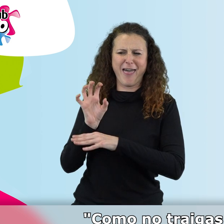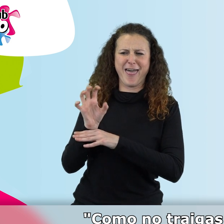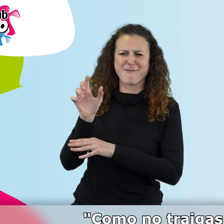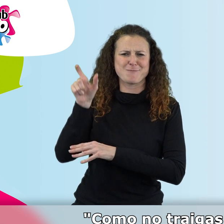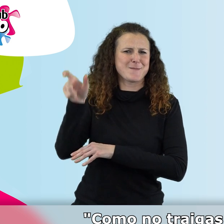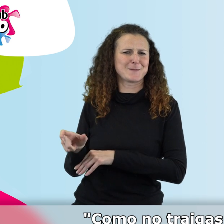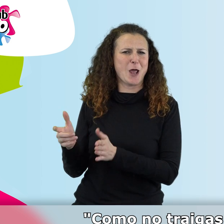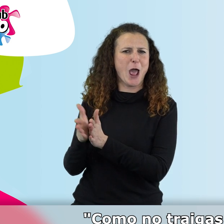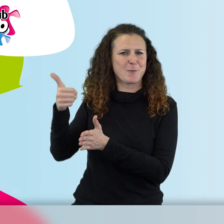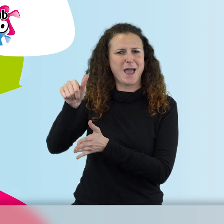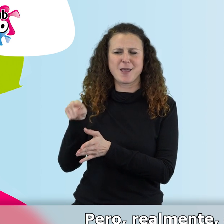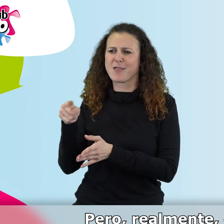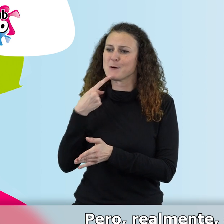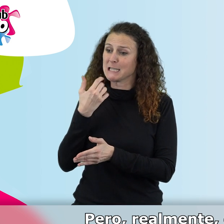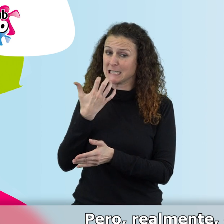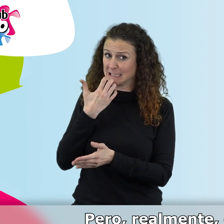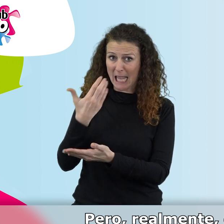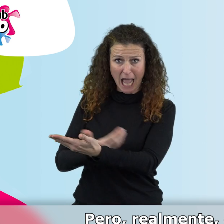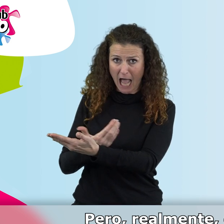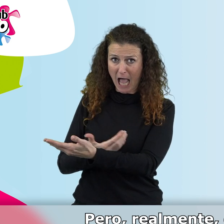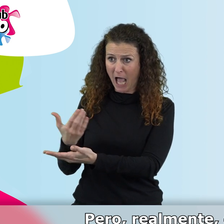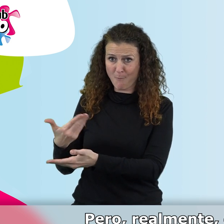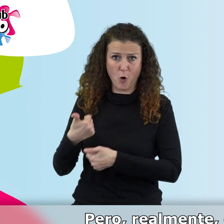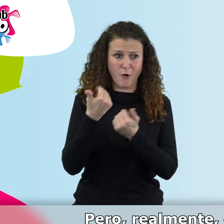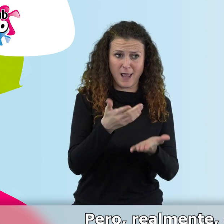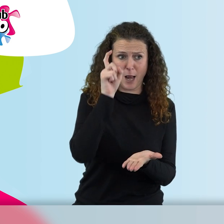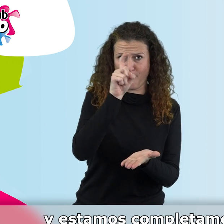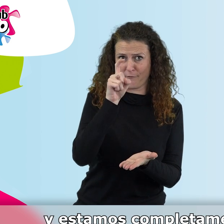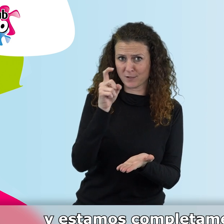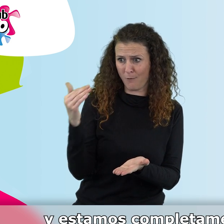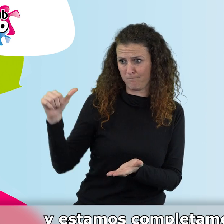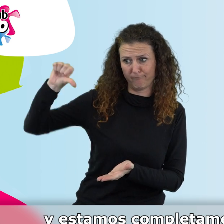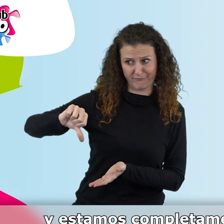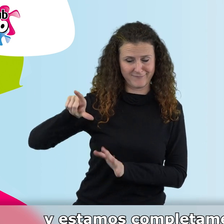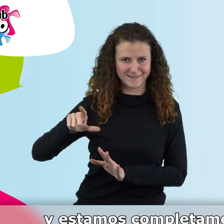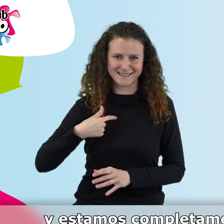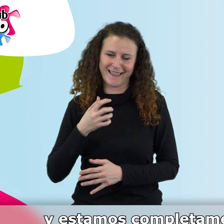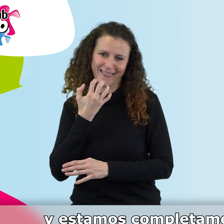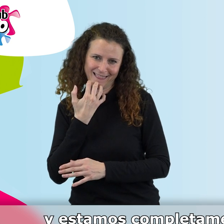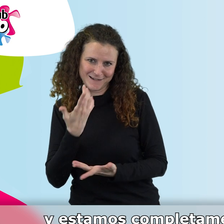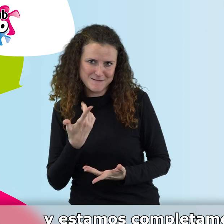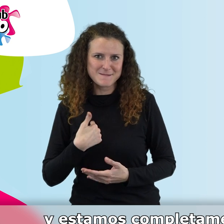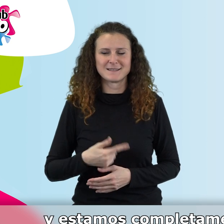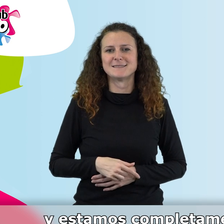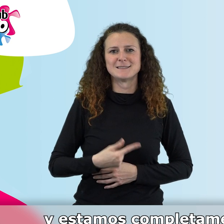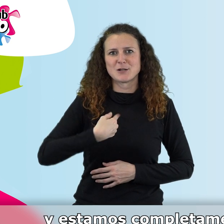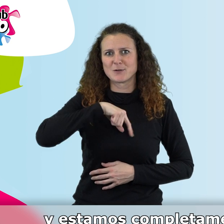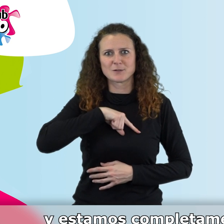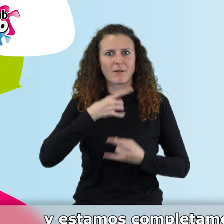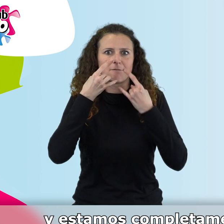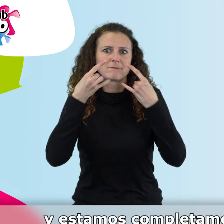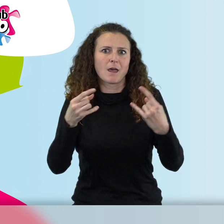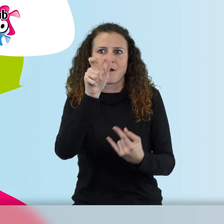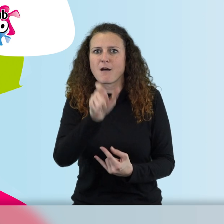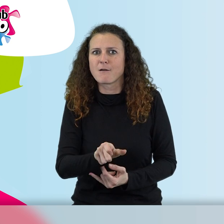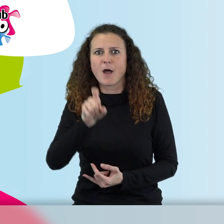no te aprueba este curso, pero realmente es que es verdad, no te obliga a nada y estamos completamente extasiados oyendo a según qué